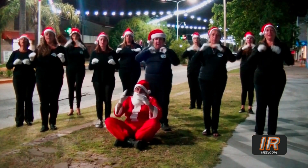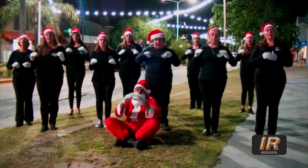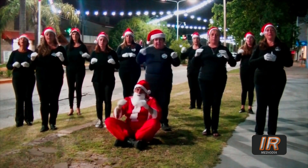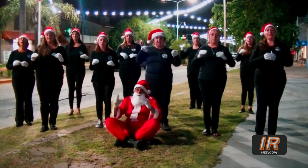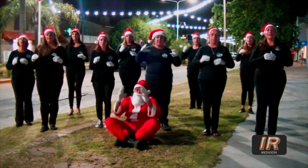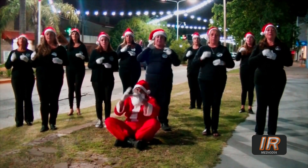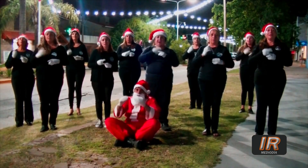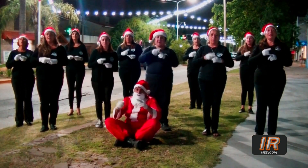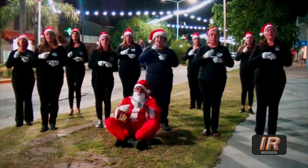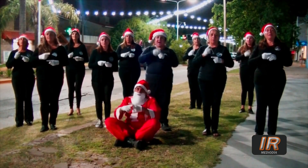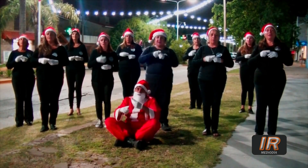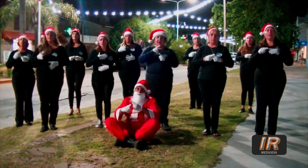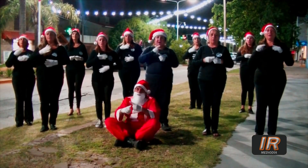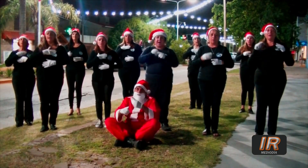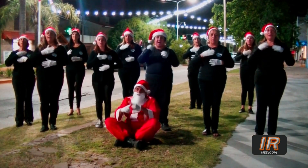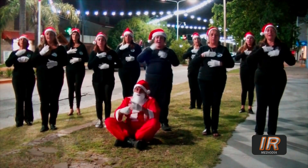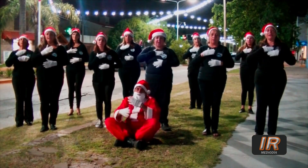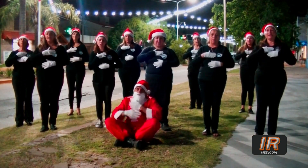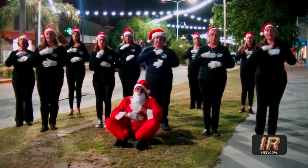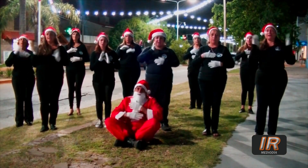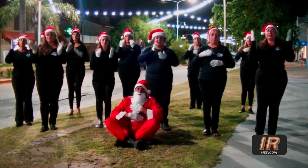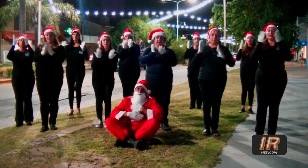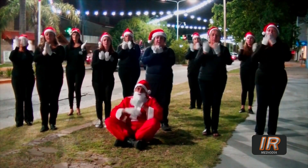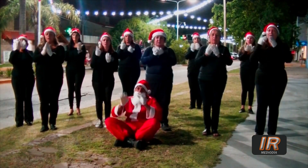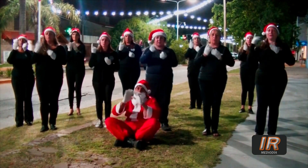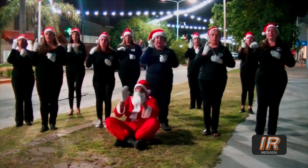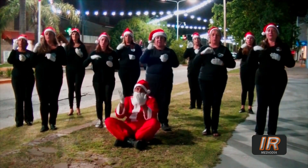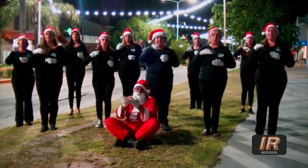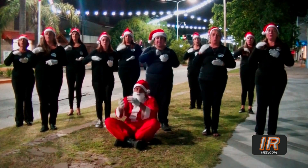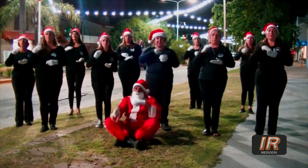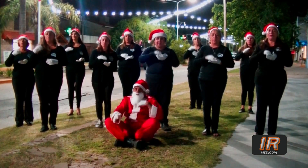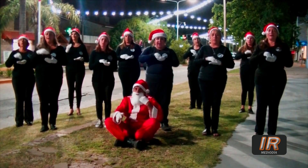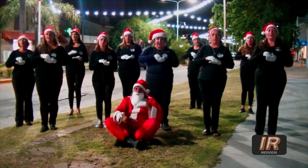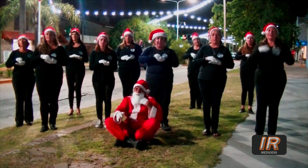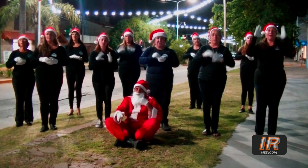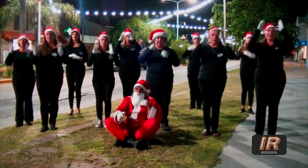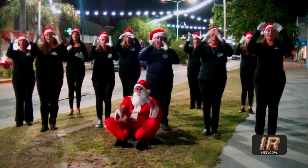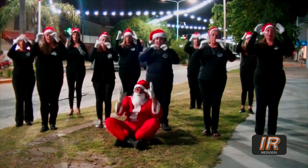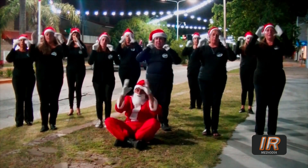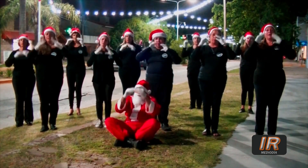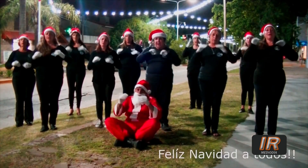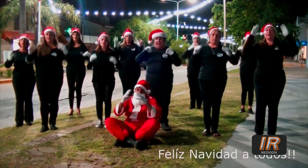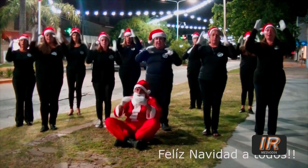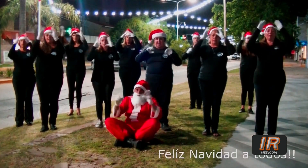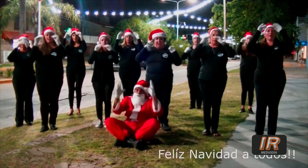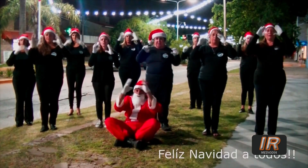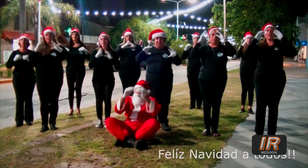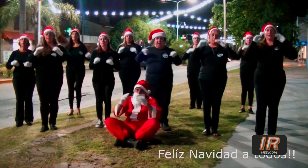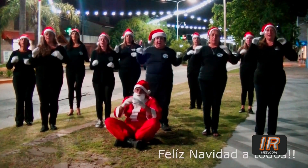Navidad, celebrar con alegría que cierra un año más. Navidad,